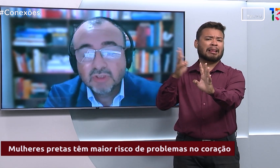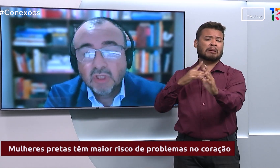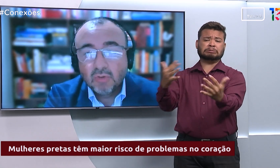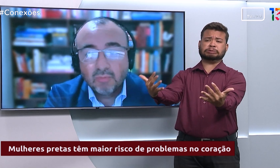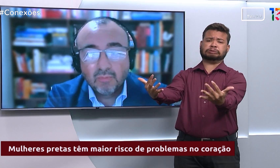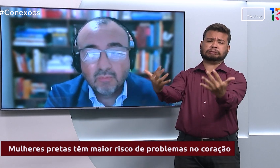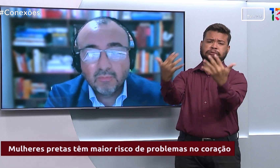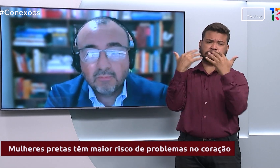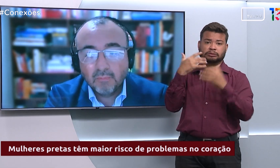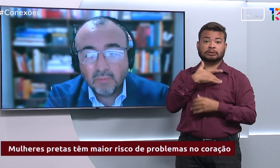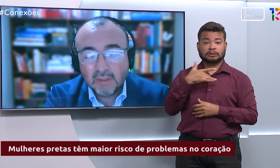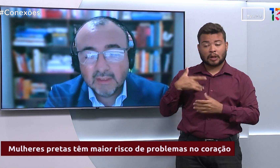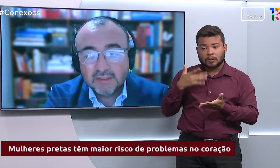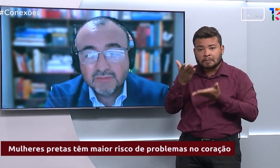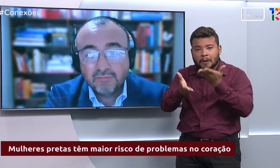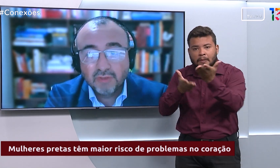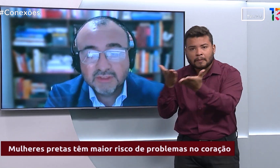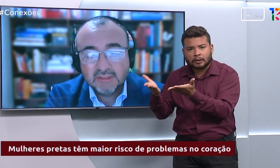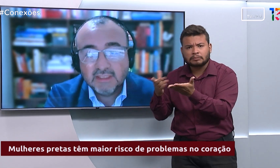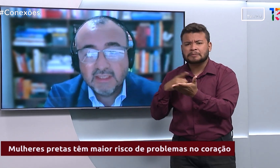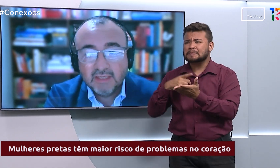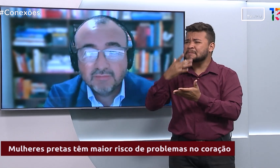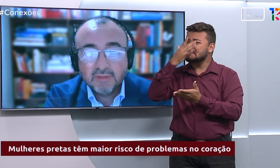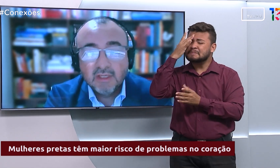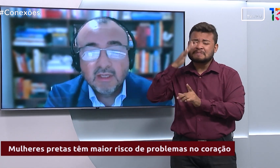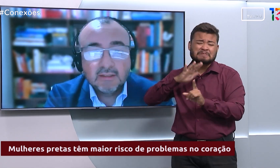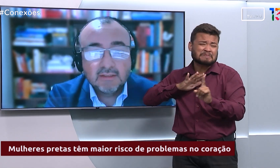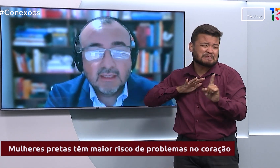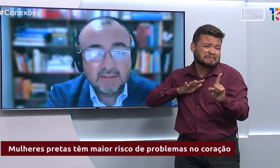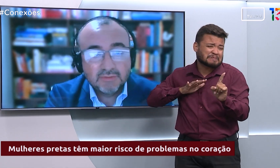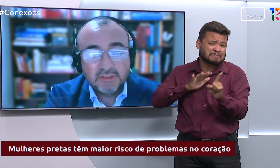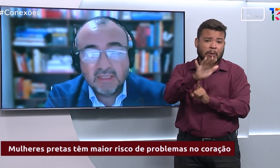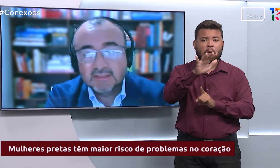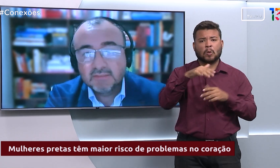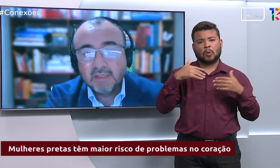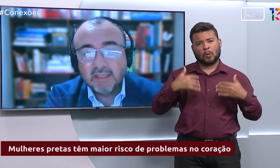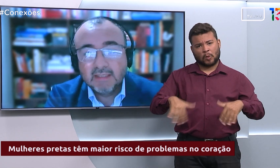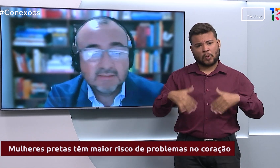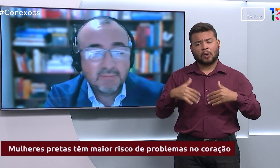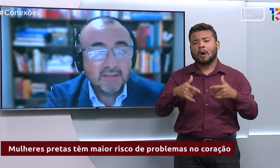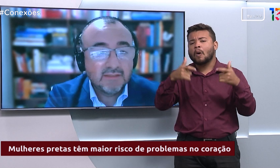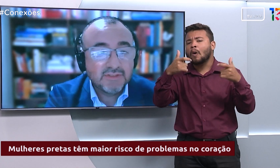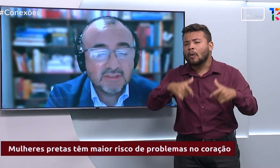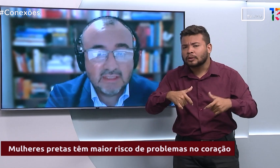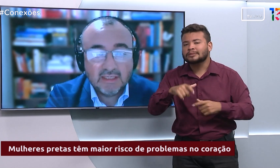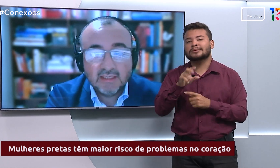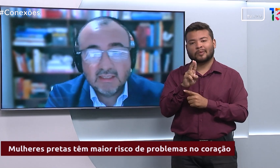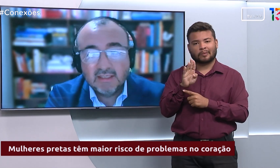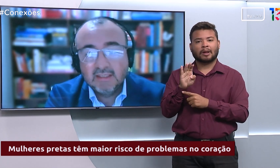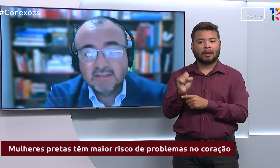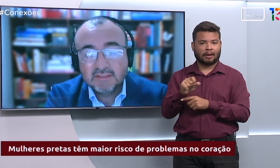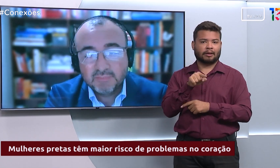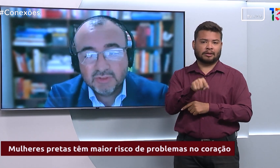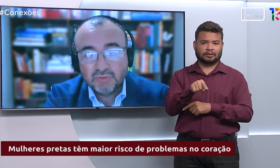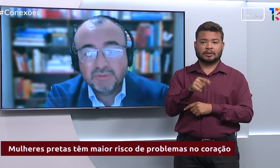saúde, nós fizemos uma grande força-tarefa nas unidades básicas para entrevistar